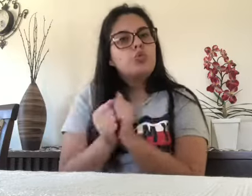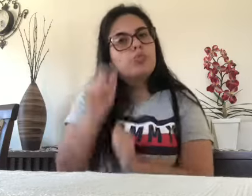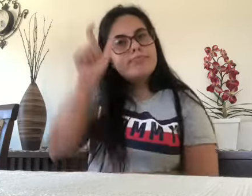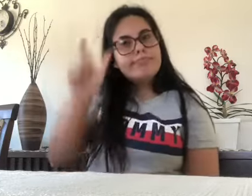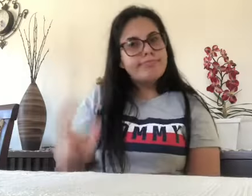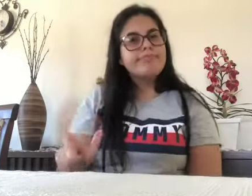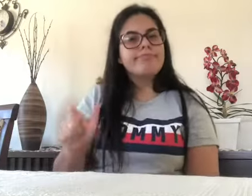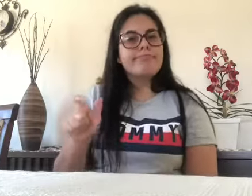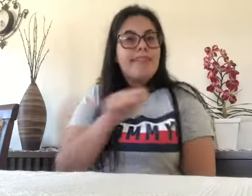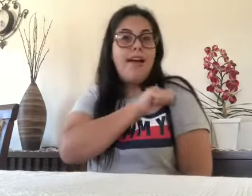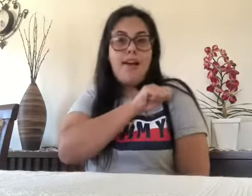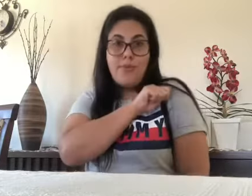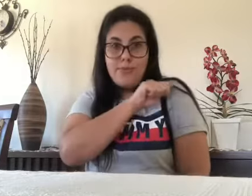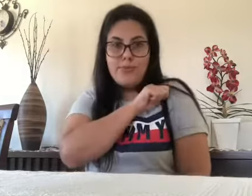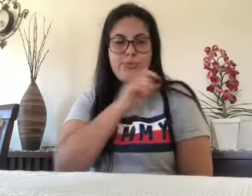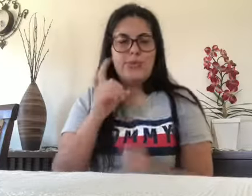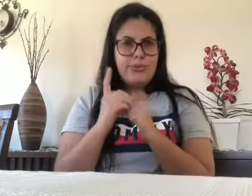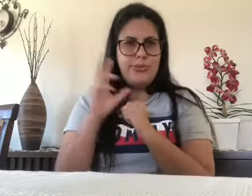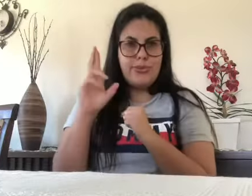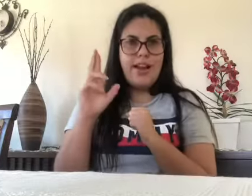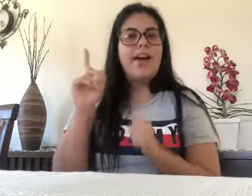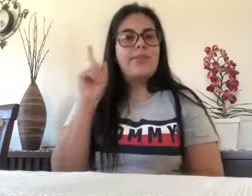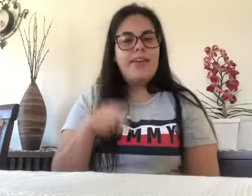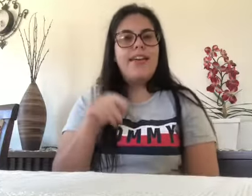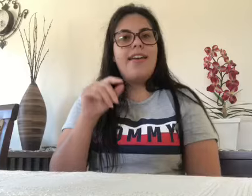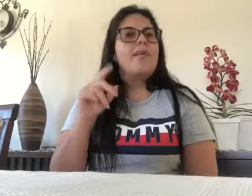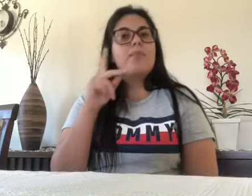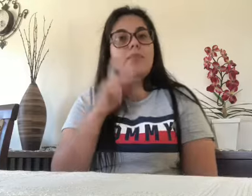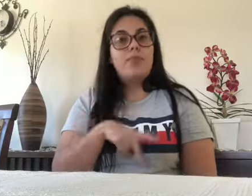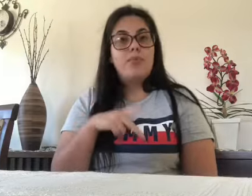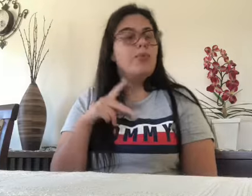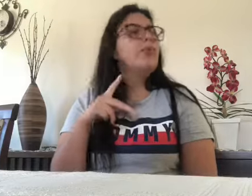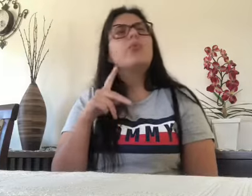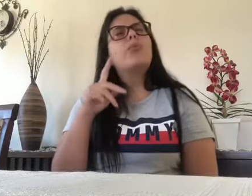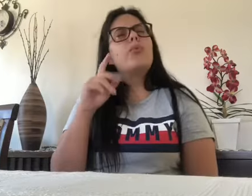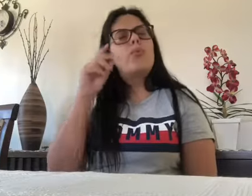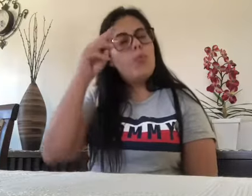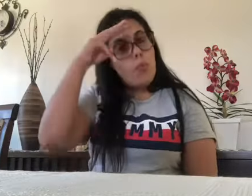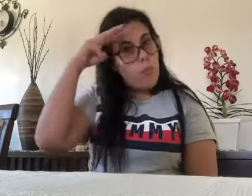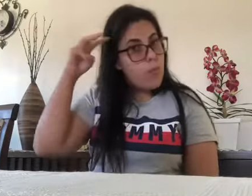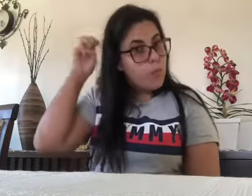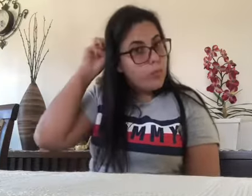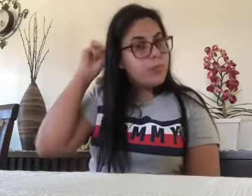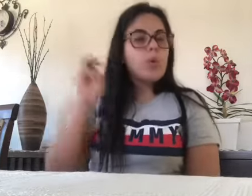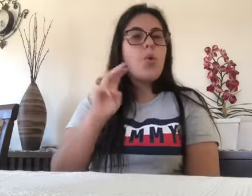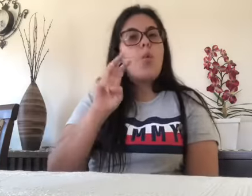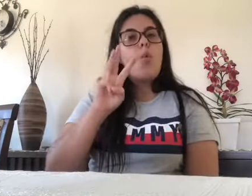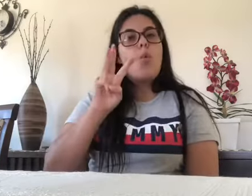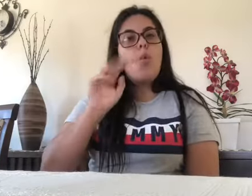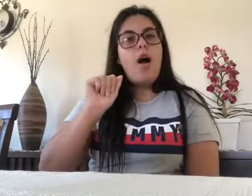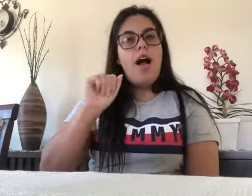Também estou fazendo um artigo junto com o aluno do doutorado, o Arley Santos.